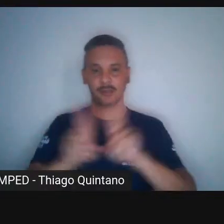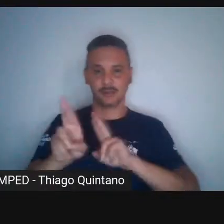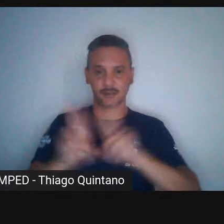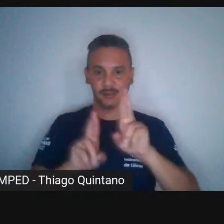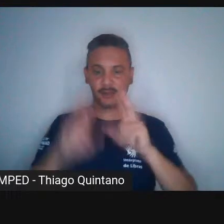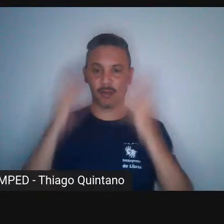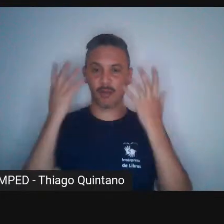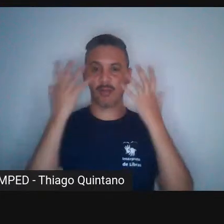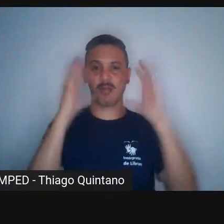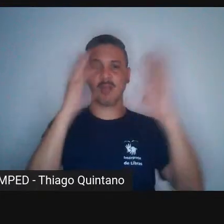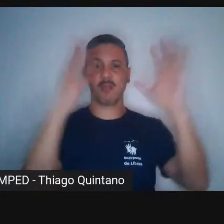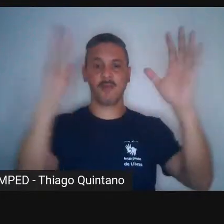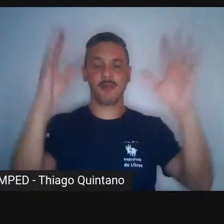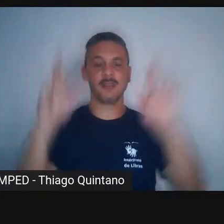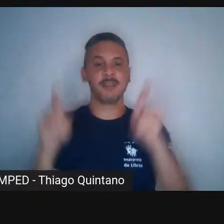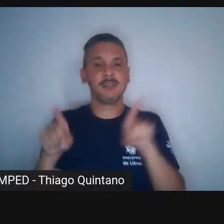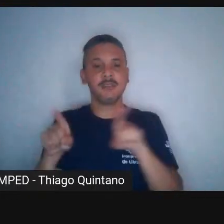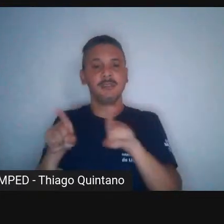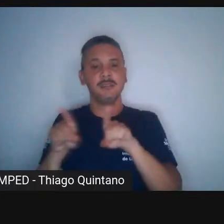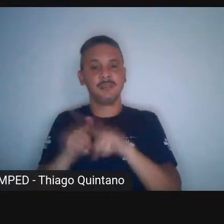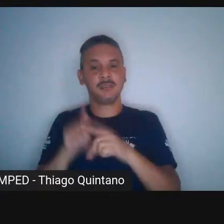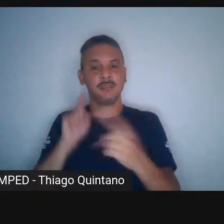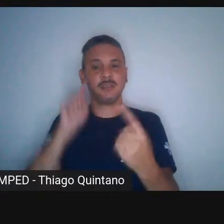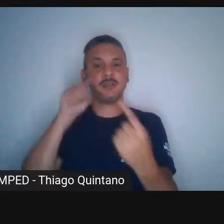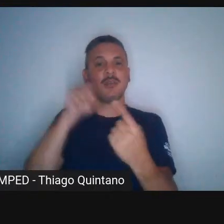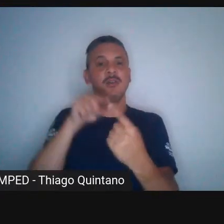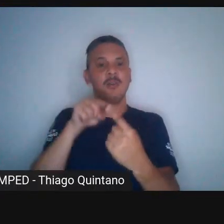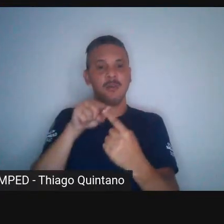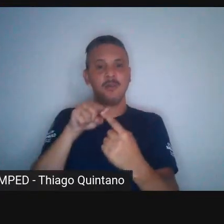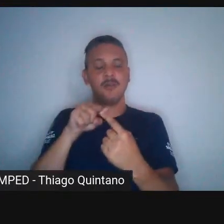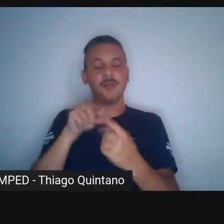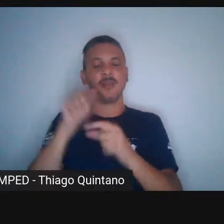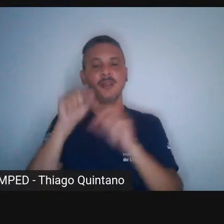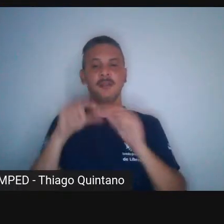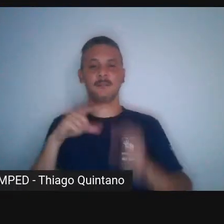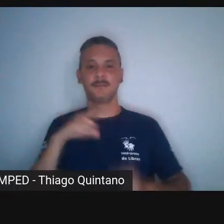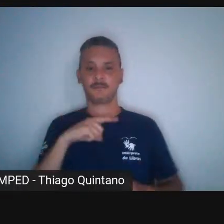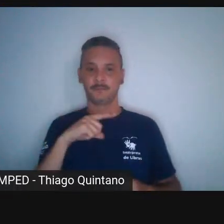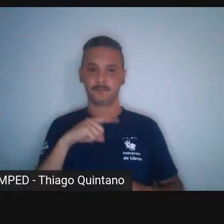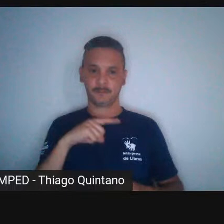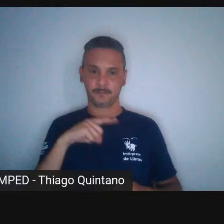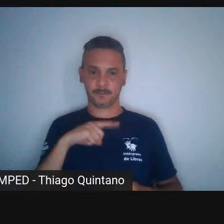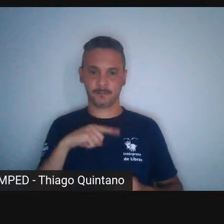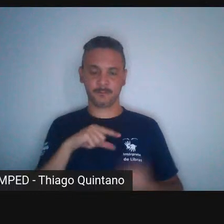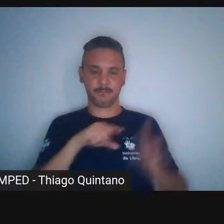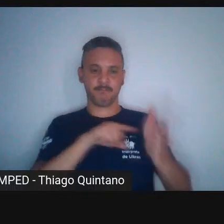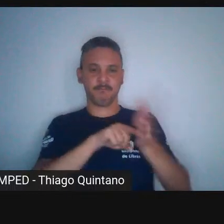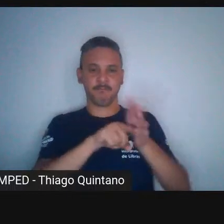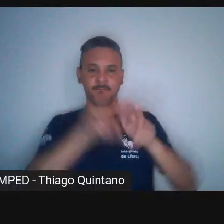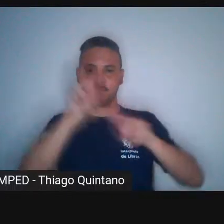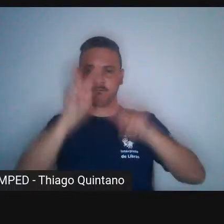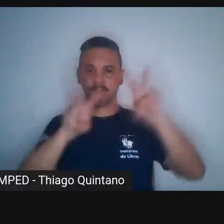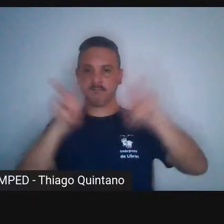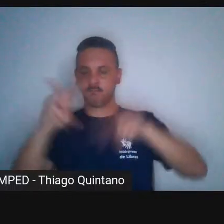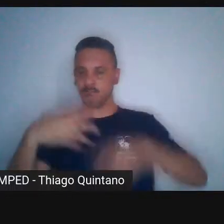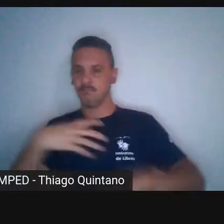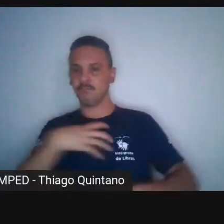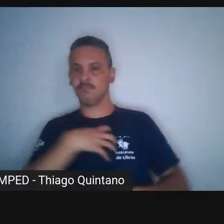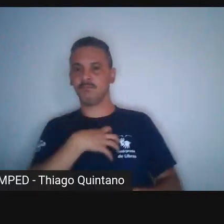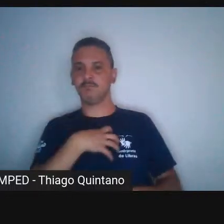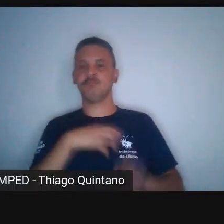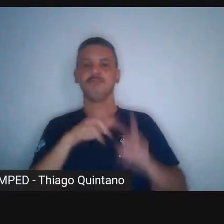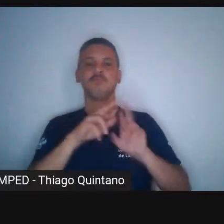natureza, aporta uns dados ou umas sensações muito